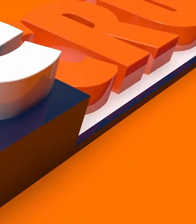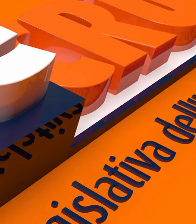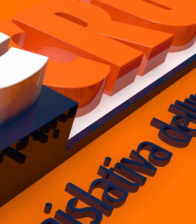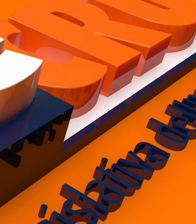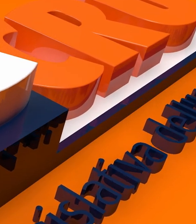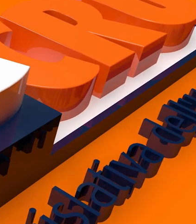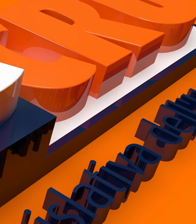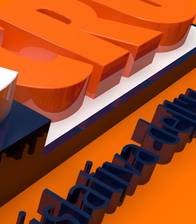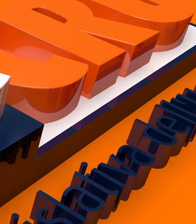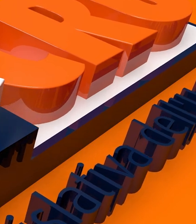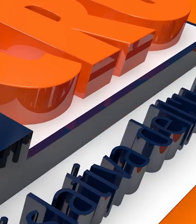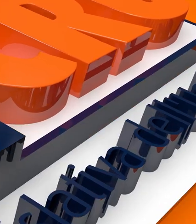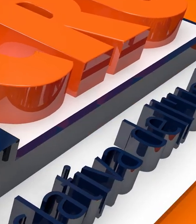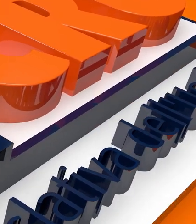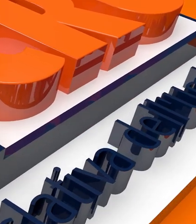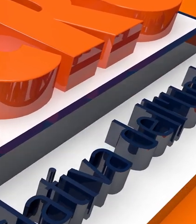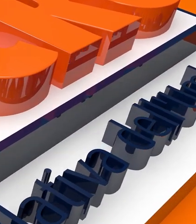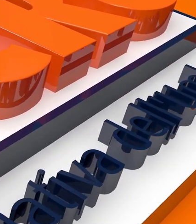Musica